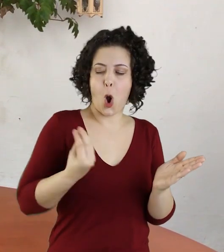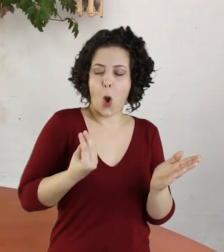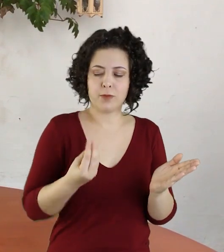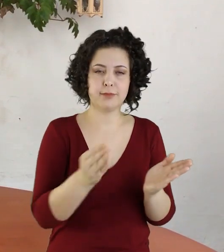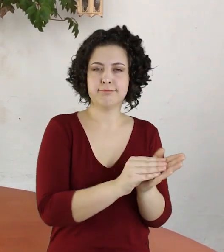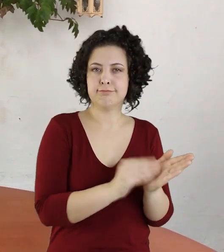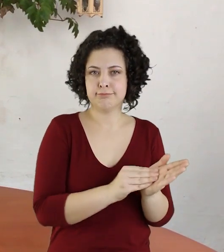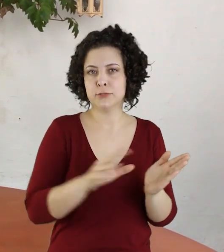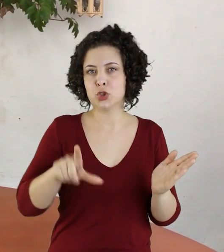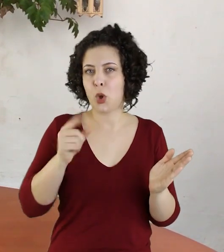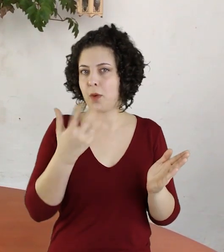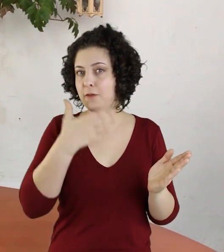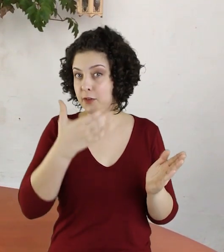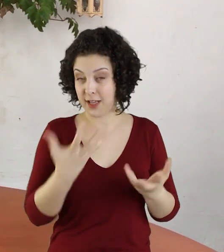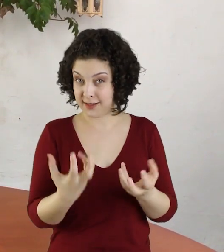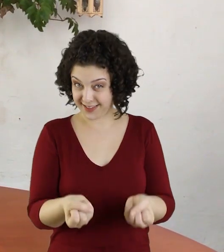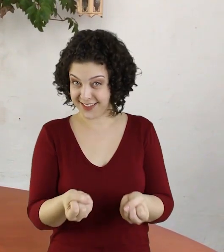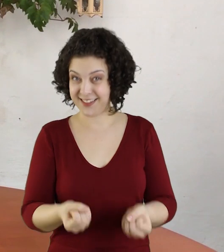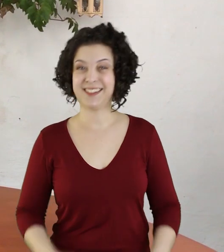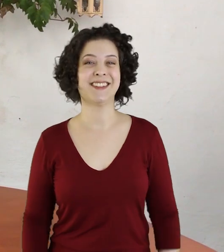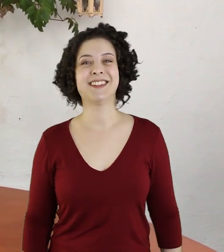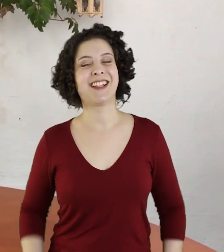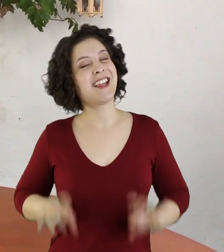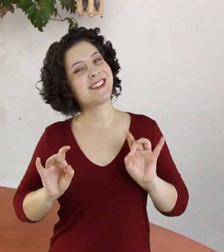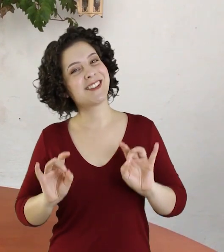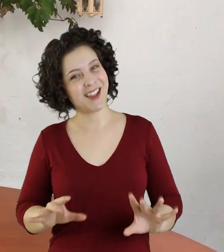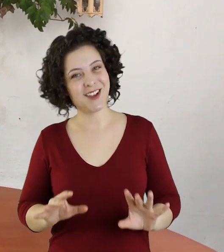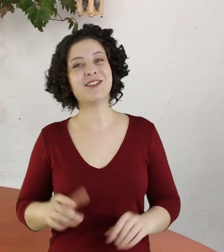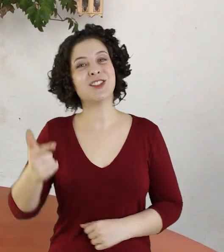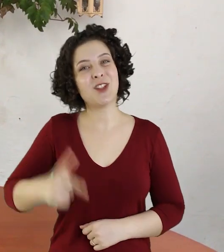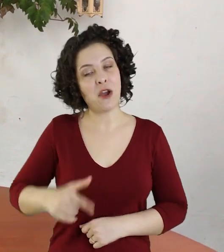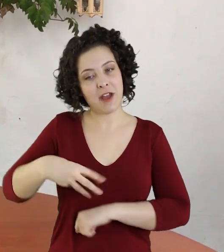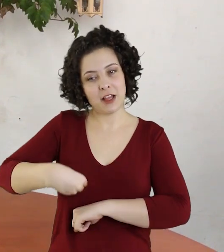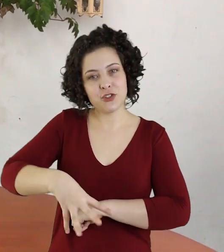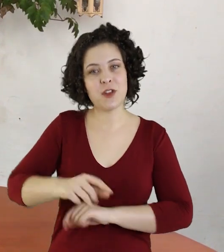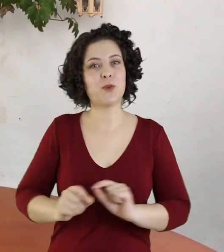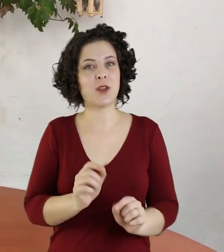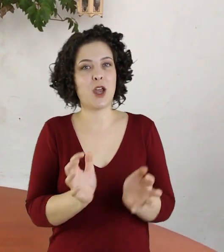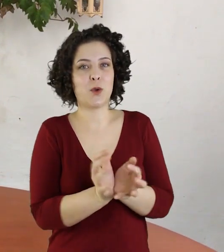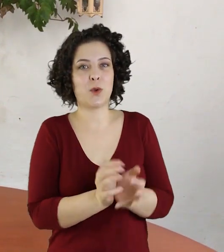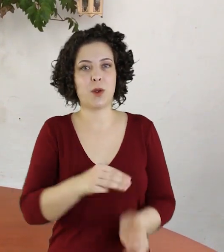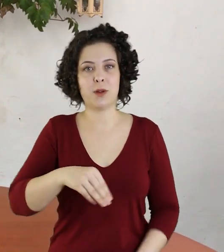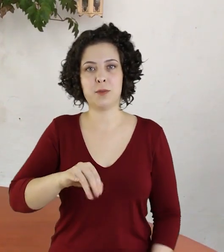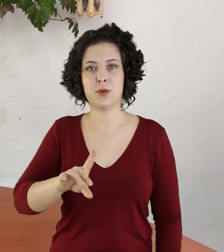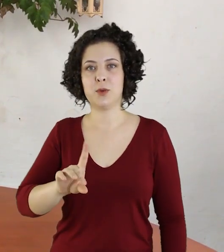fruta aí na casa de vocês. Vocês topam? É isso. Esse é mais um convite do Coletivo